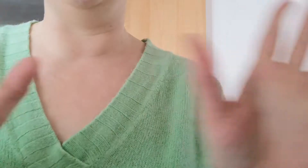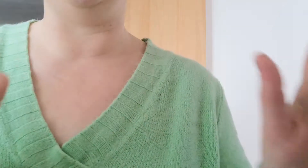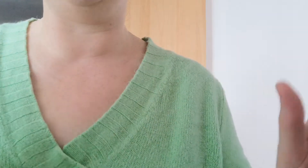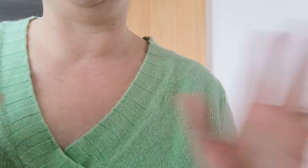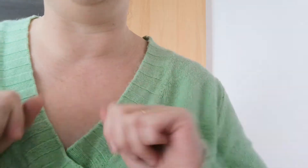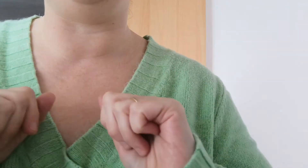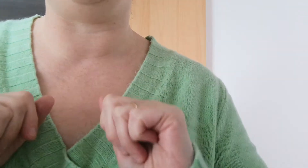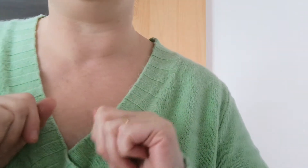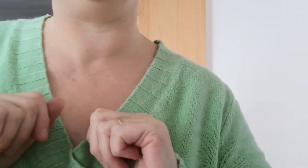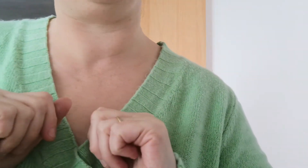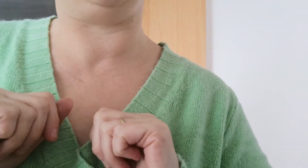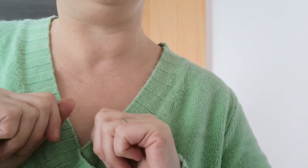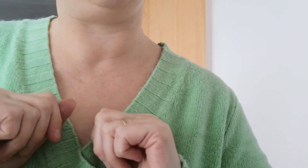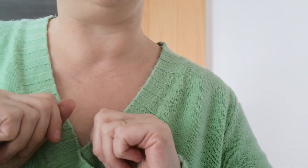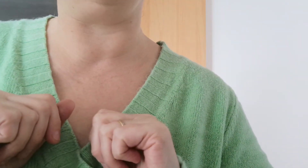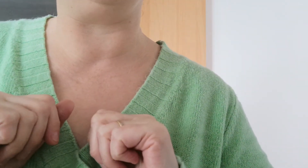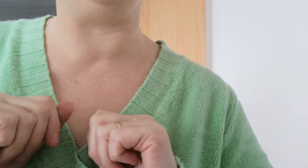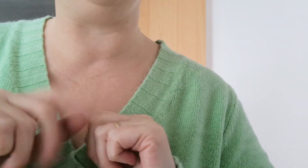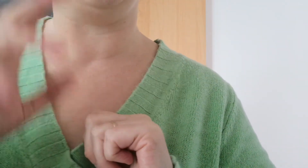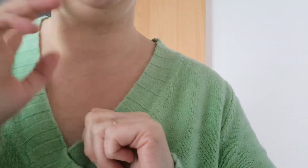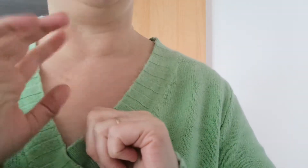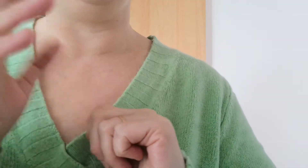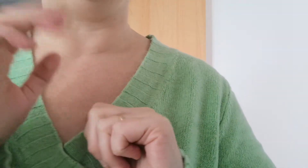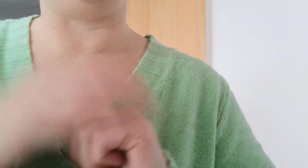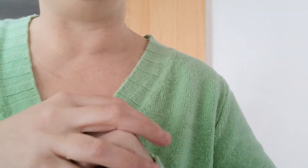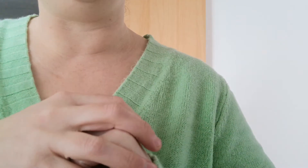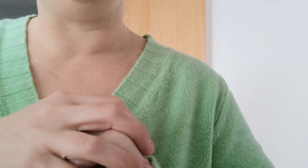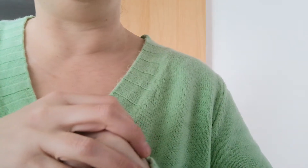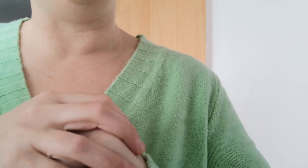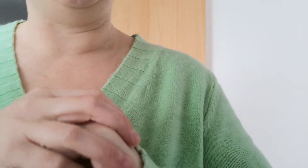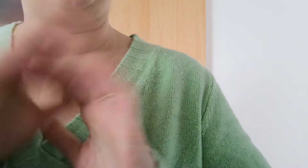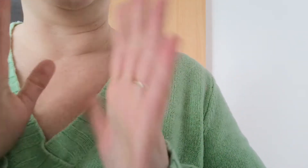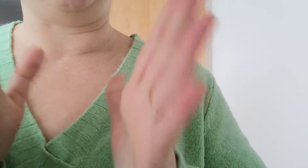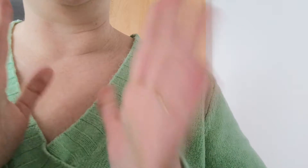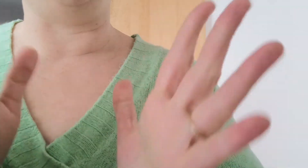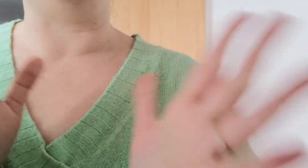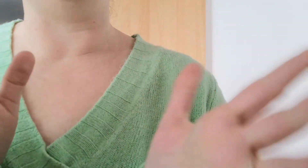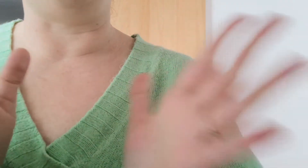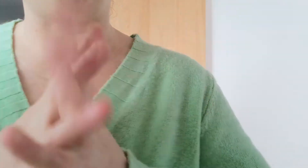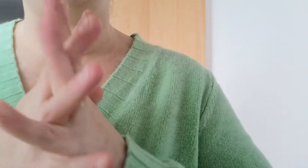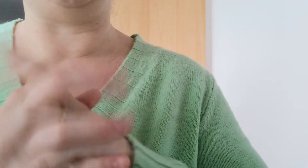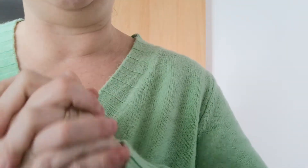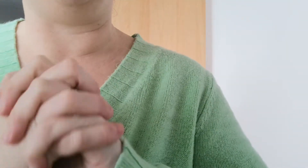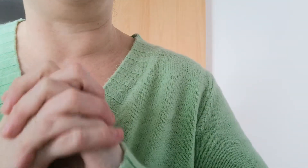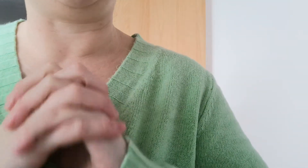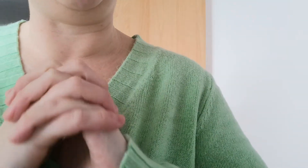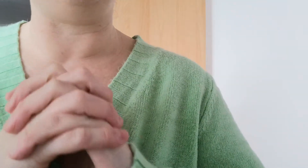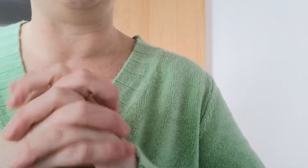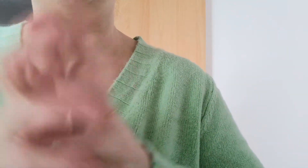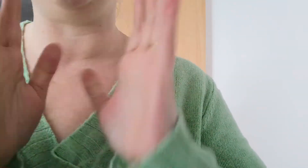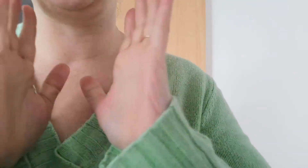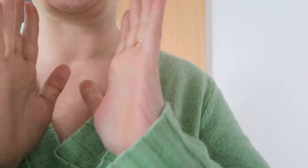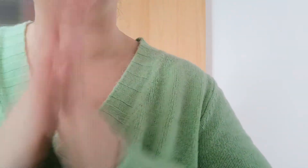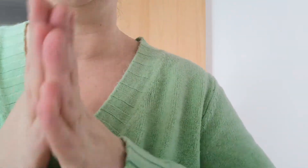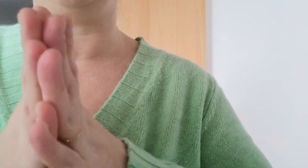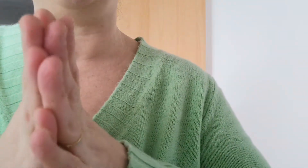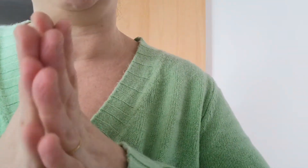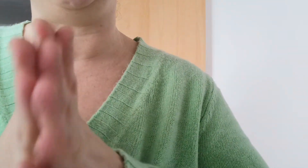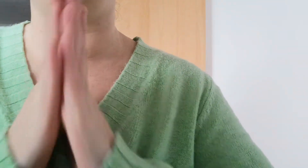bonjour à tous bienvenue dans cette nouvelle aventure cette vidéo pour vous dire que ça y est je lance mon projet et oui je suis assistante maternelle